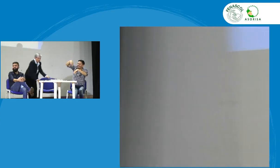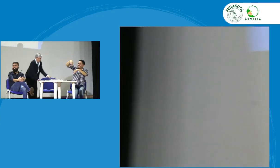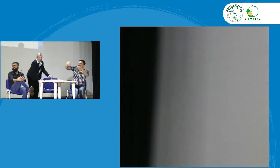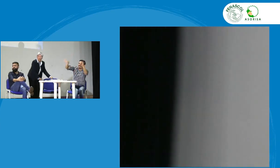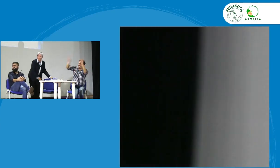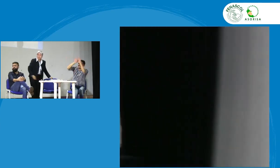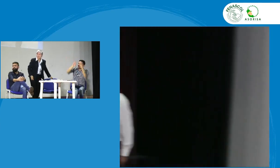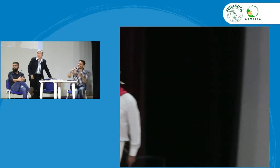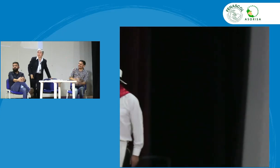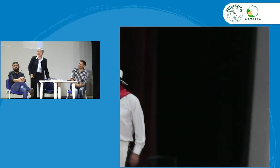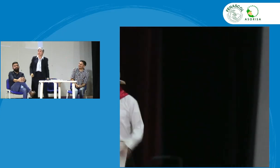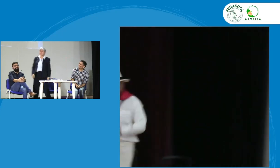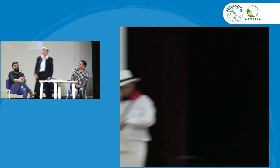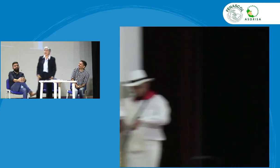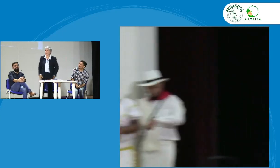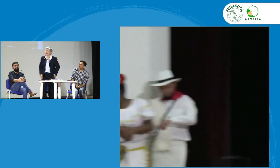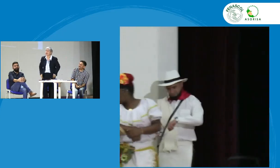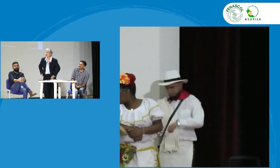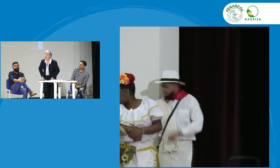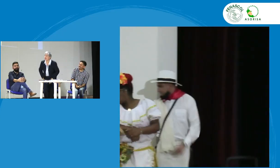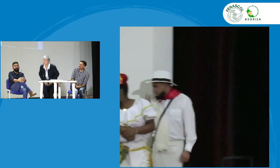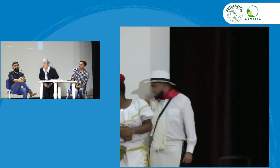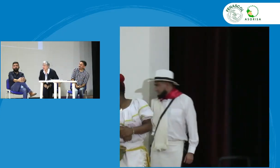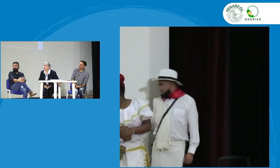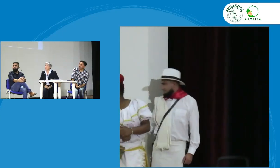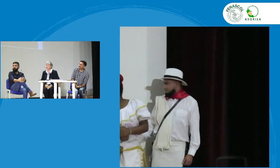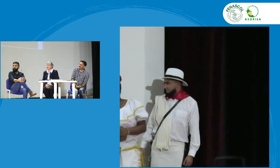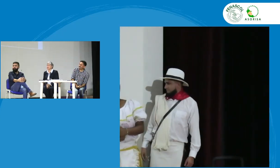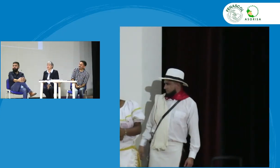ven tus señas es importante que pases acá adelante